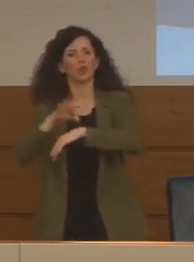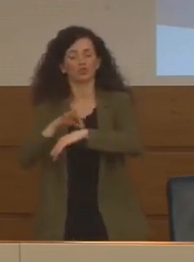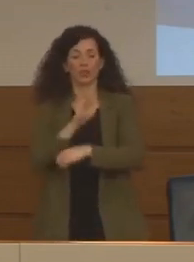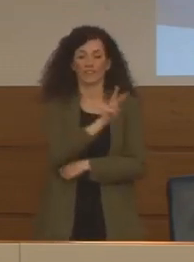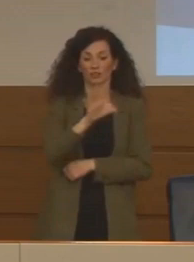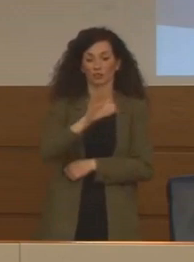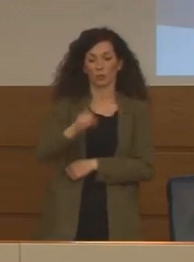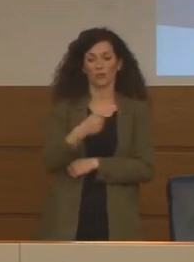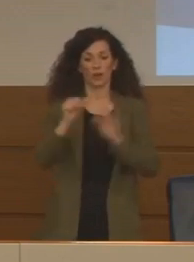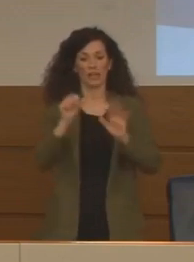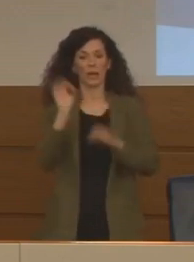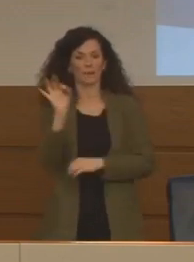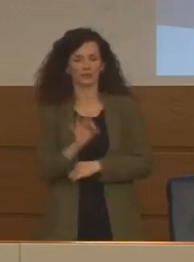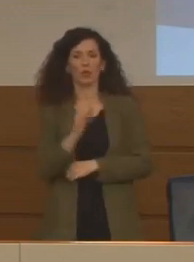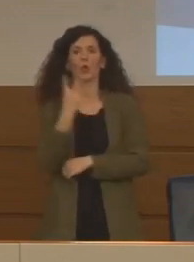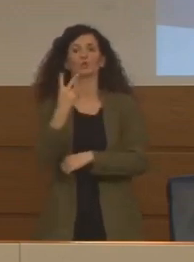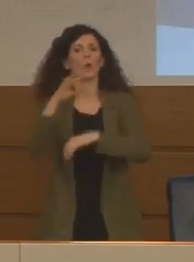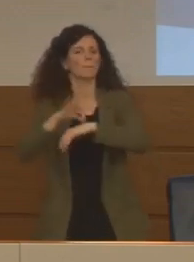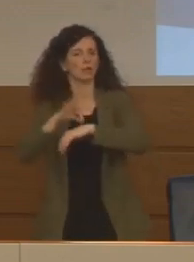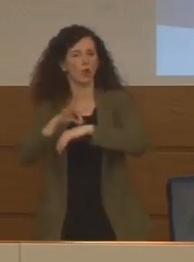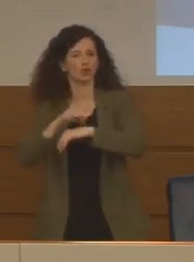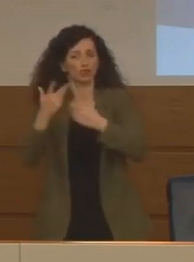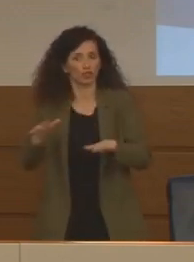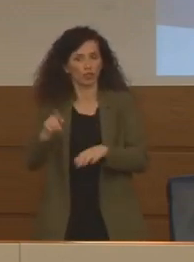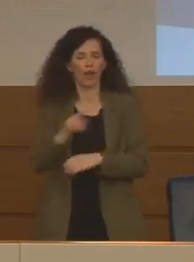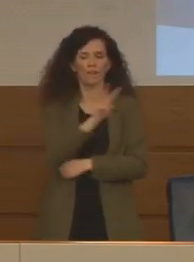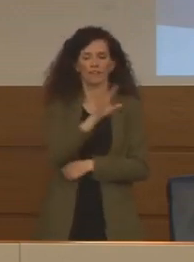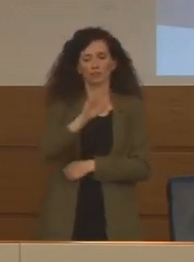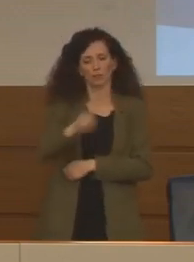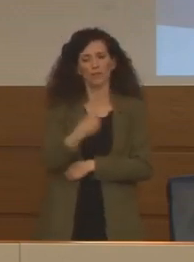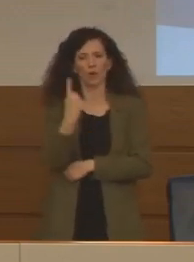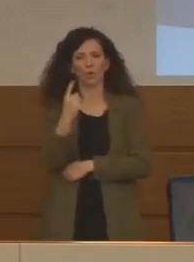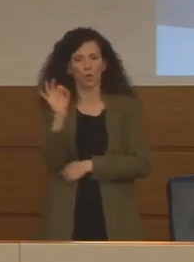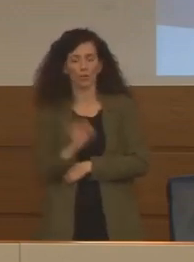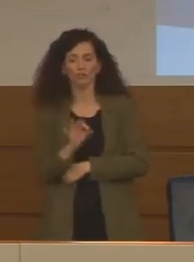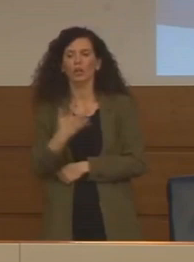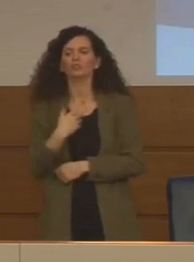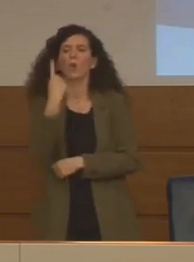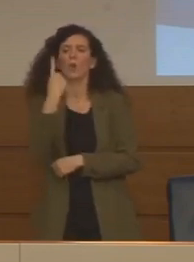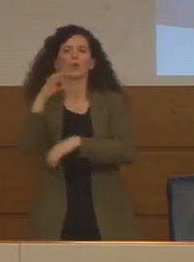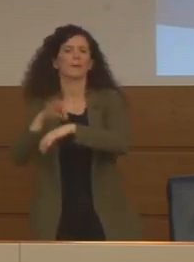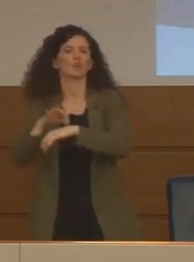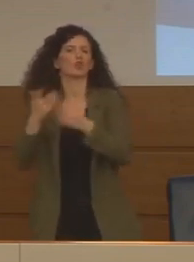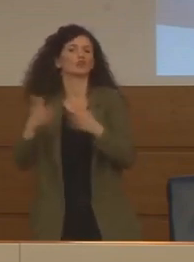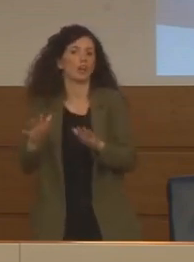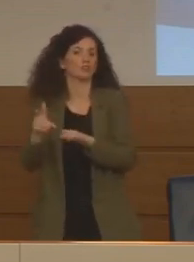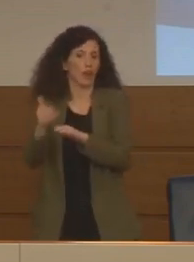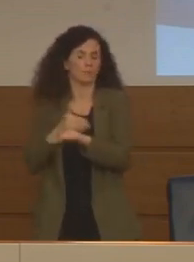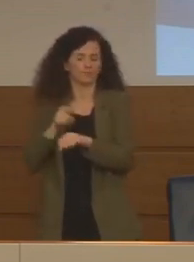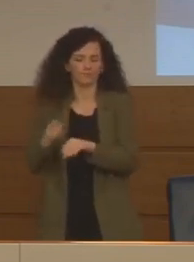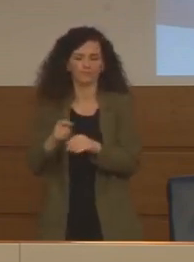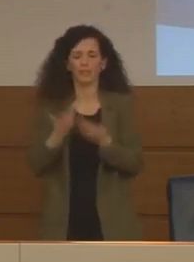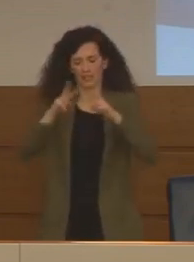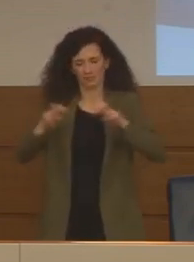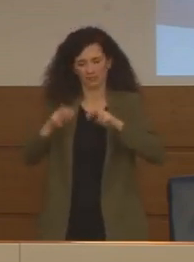,6% ha due patologie e l'altro 25,1% ha una patologia. Di fatto all'analisi